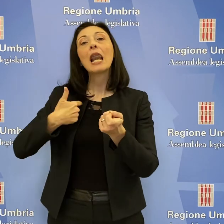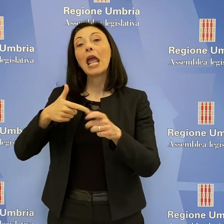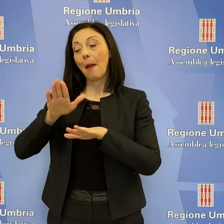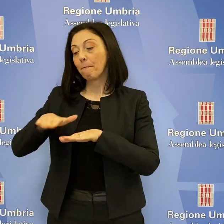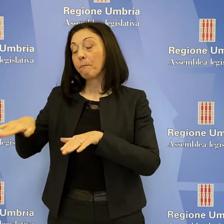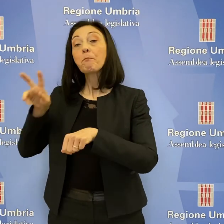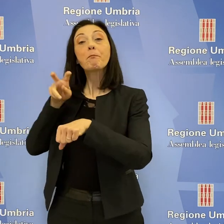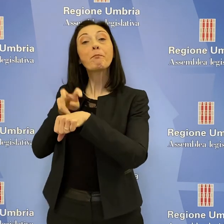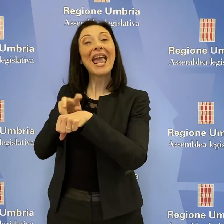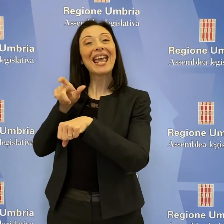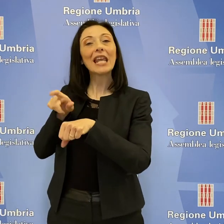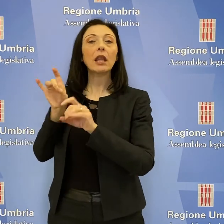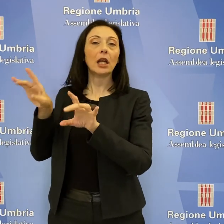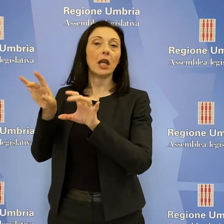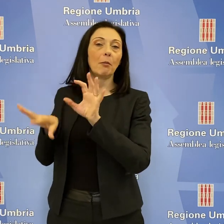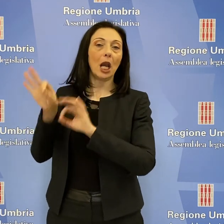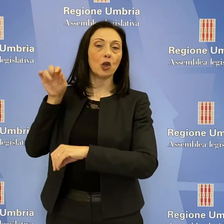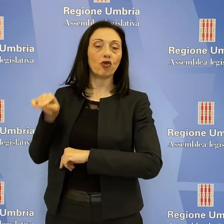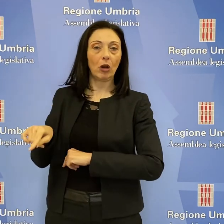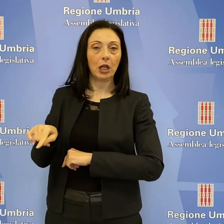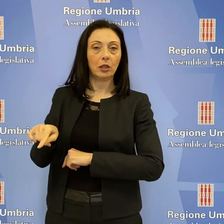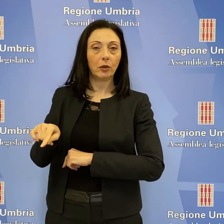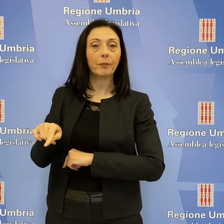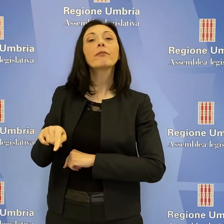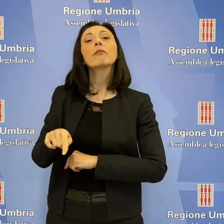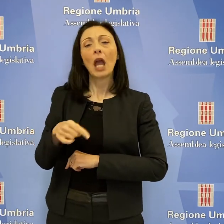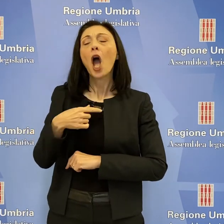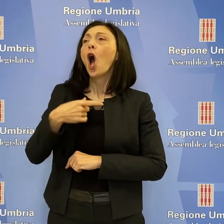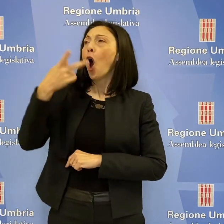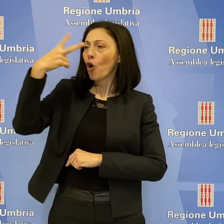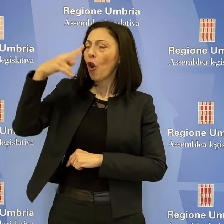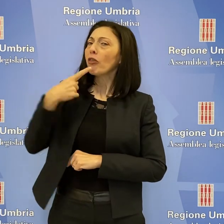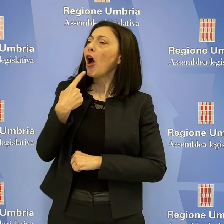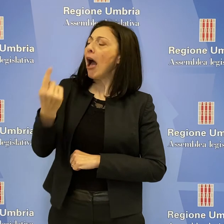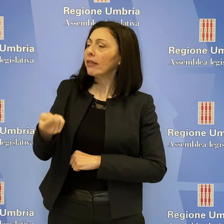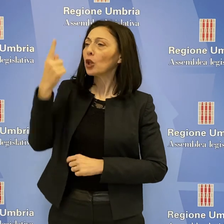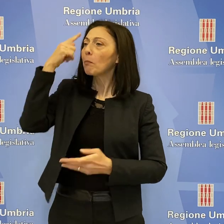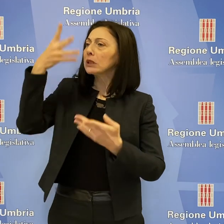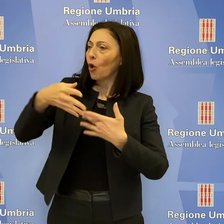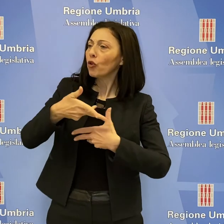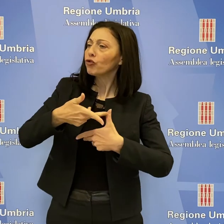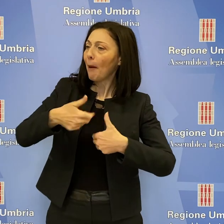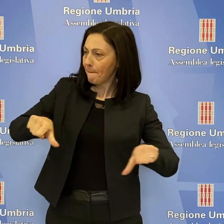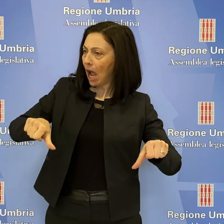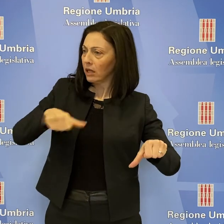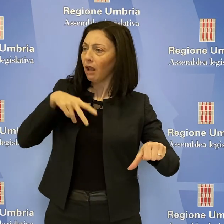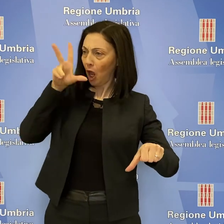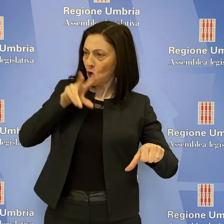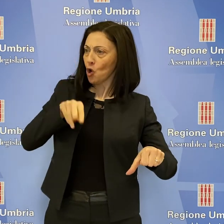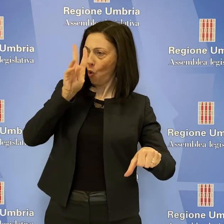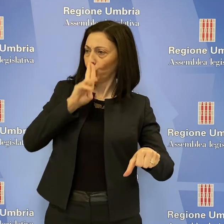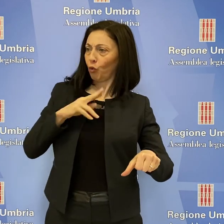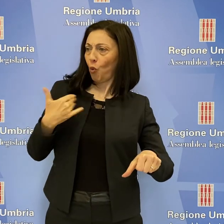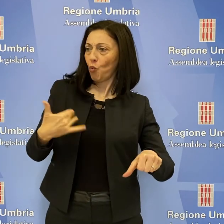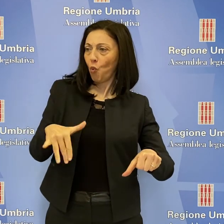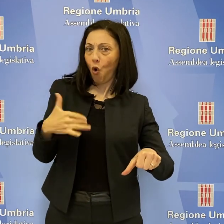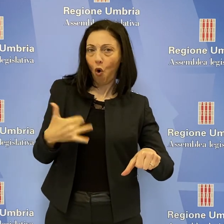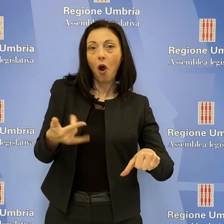di libera scelta. L'assessore Coletto ha detto di riconoscere il ruolo della psicologia di base, assicuro, ha detto, il coinvolgimento di tutti